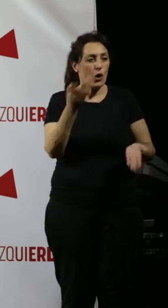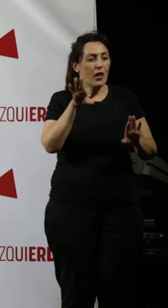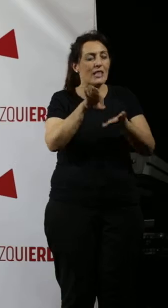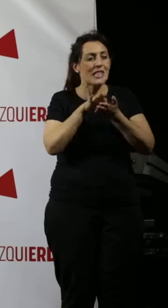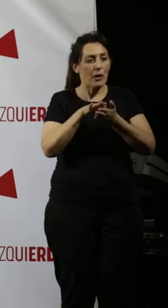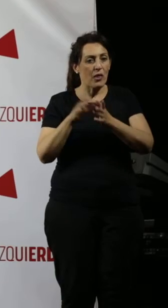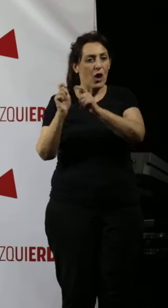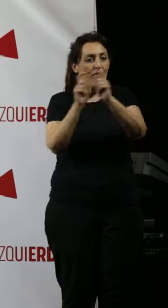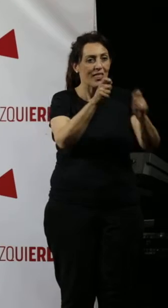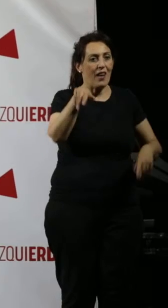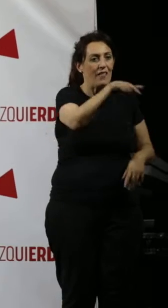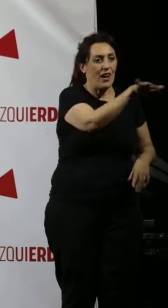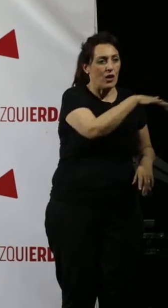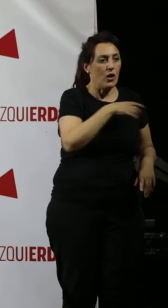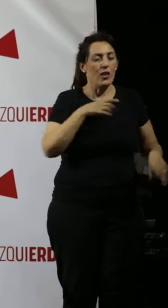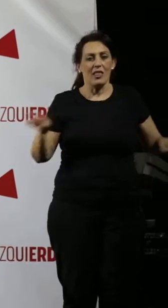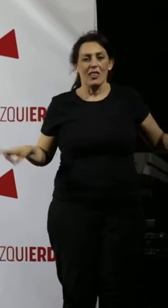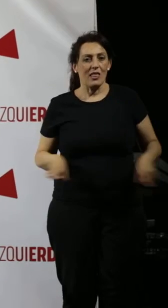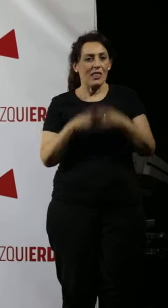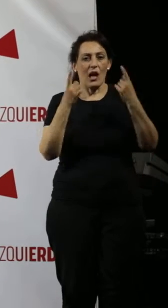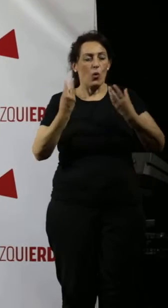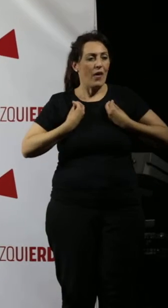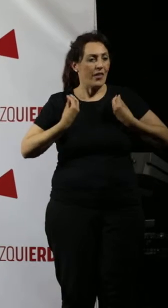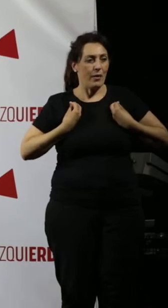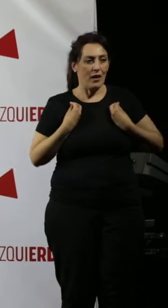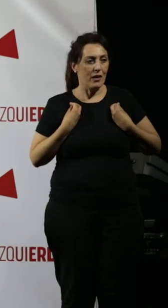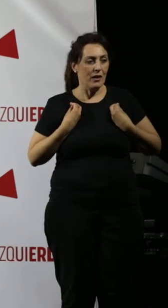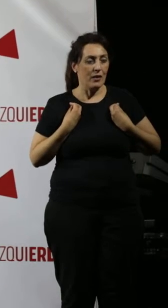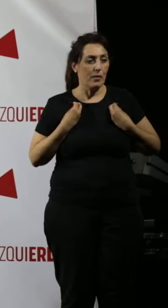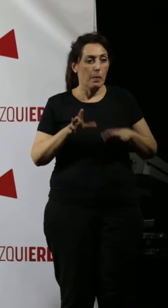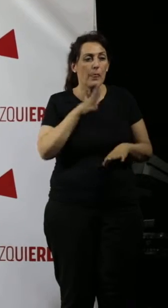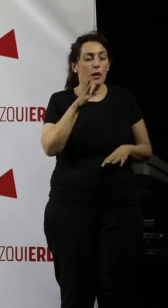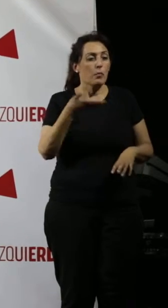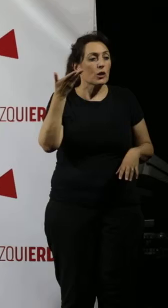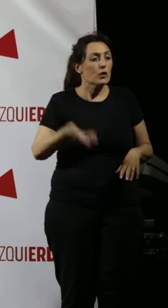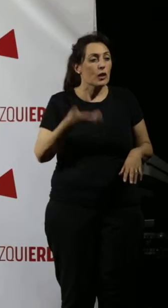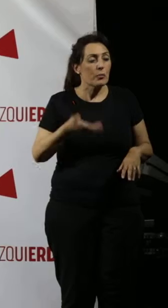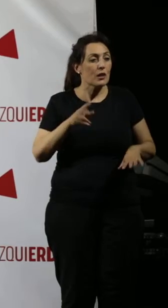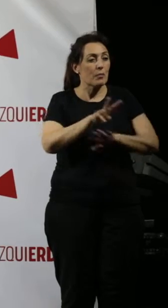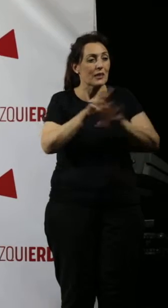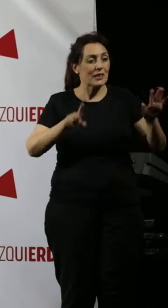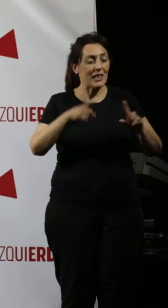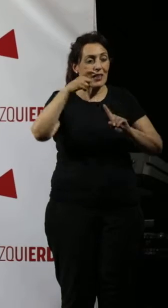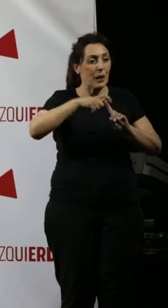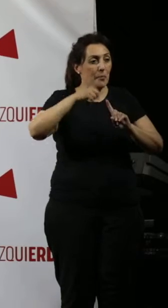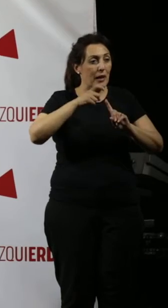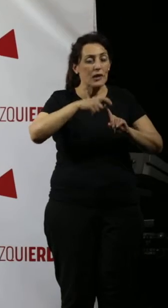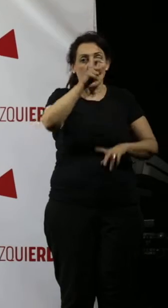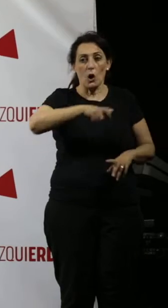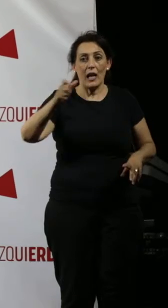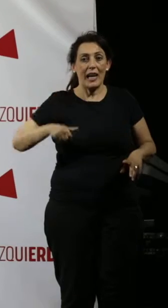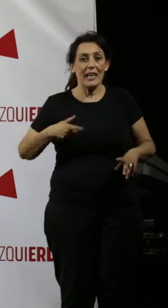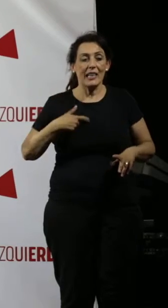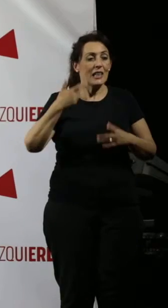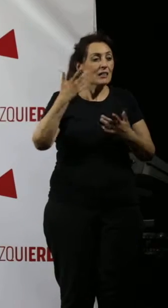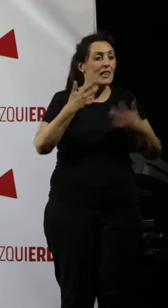servicios en torno, independientemente de donde vivas. Por eso es importante que el 26 de mayo la gente progresista y